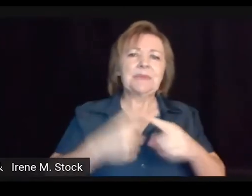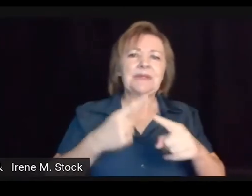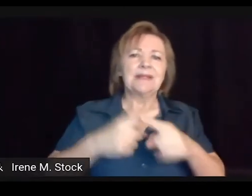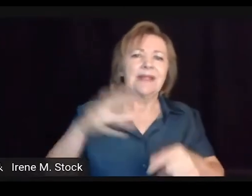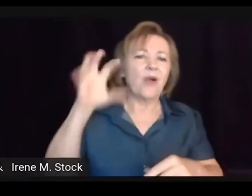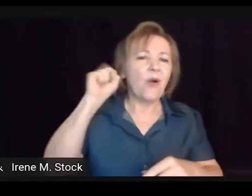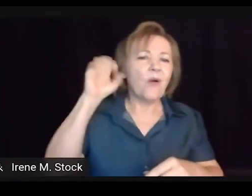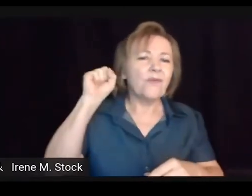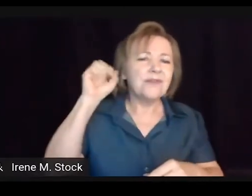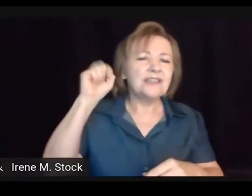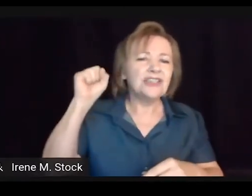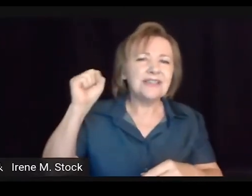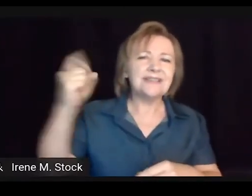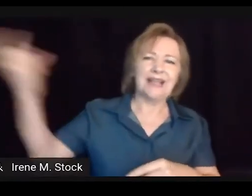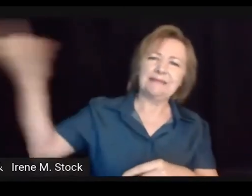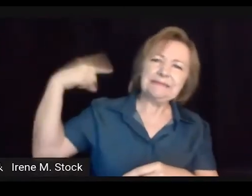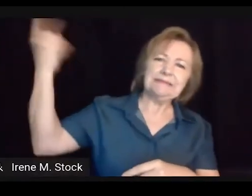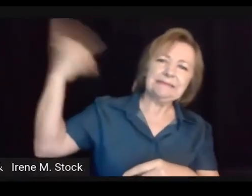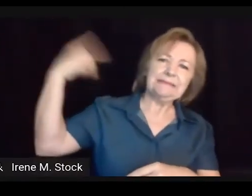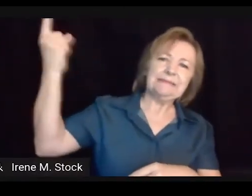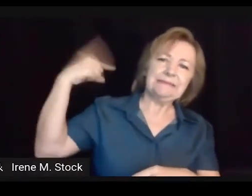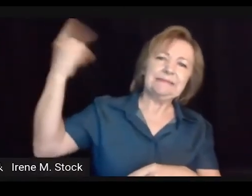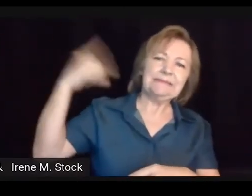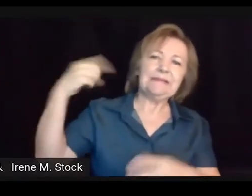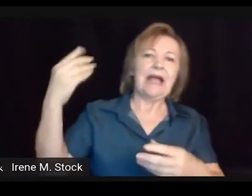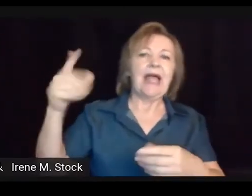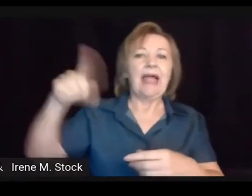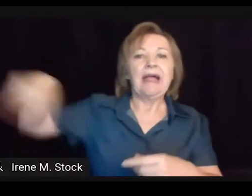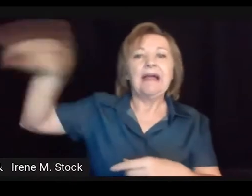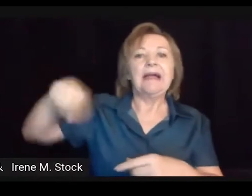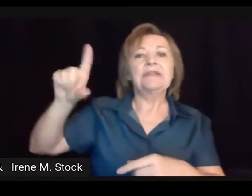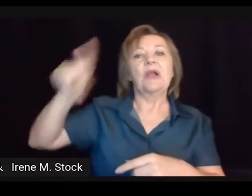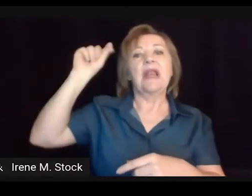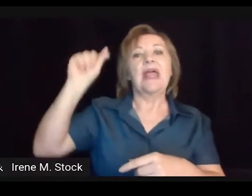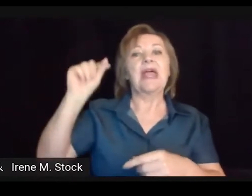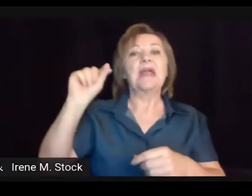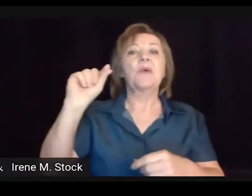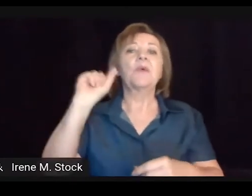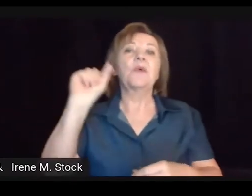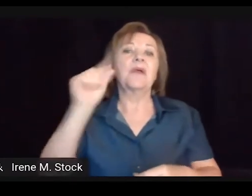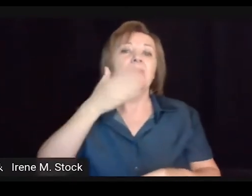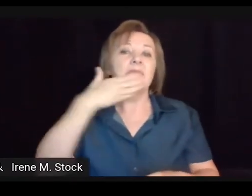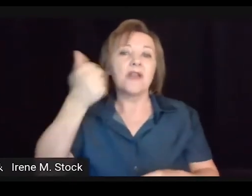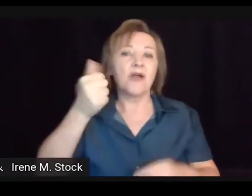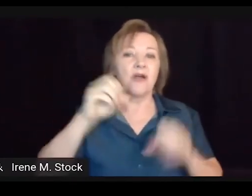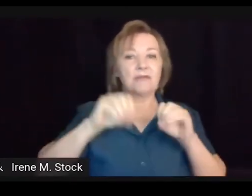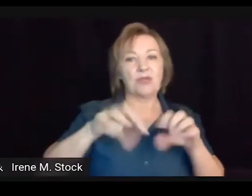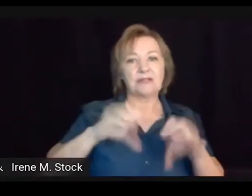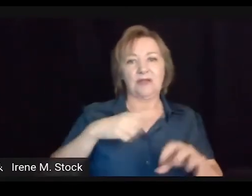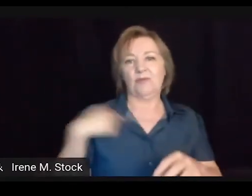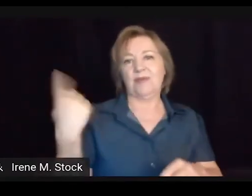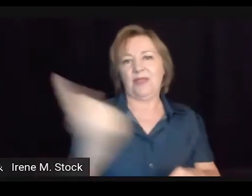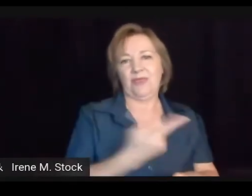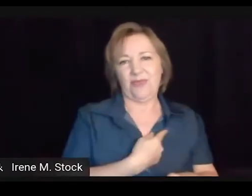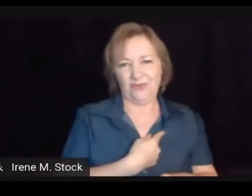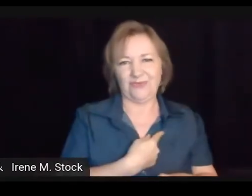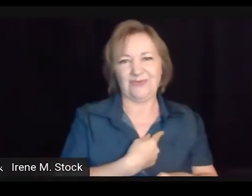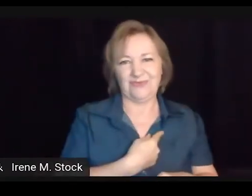sofreram, as limitações, as ideias, os discursos ouvintistas e